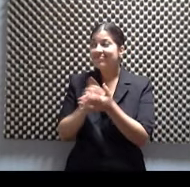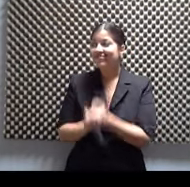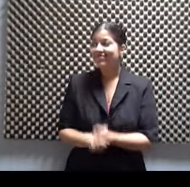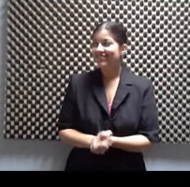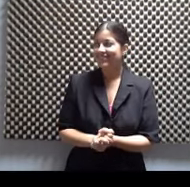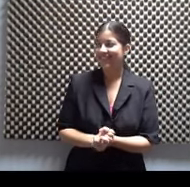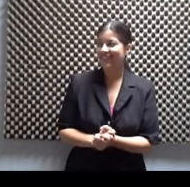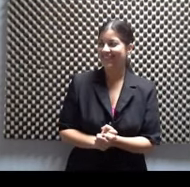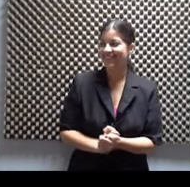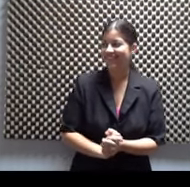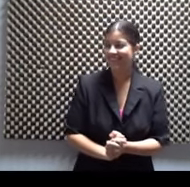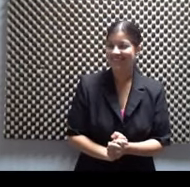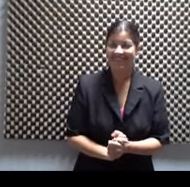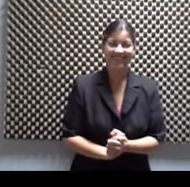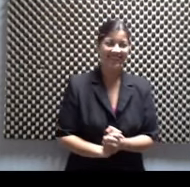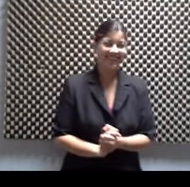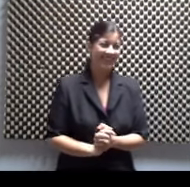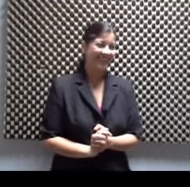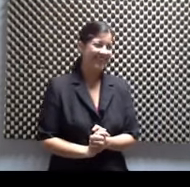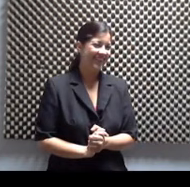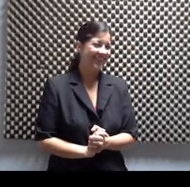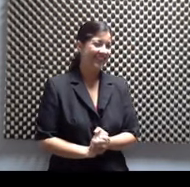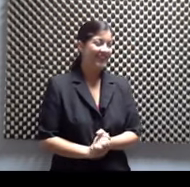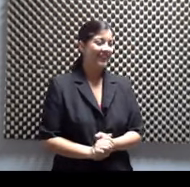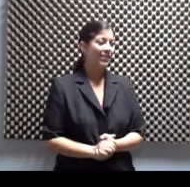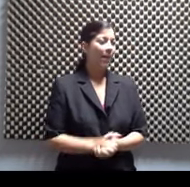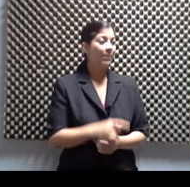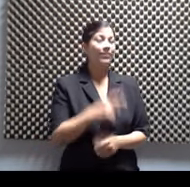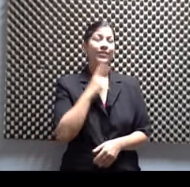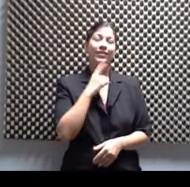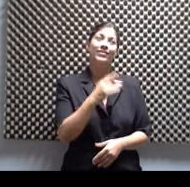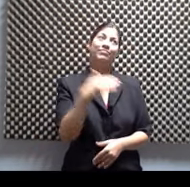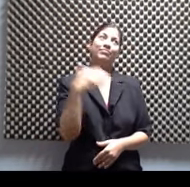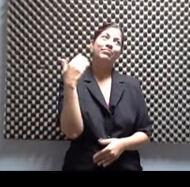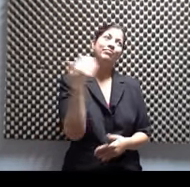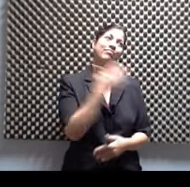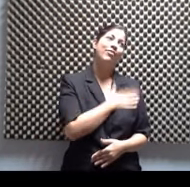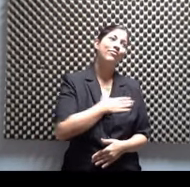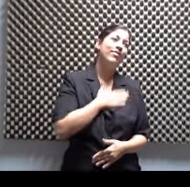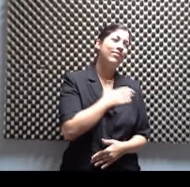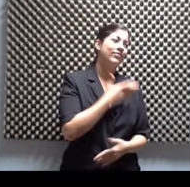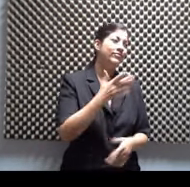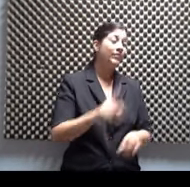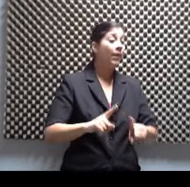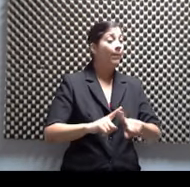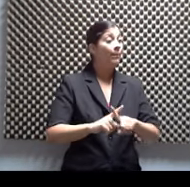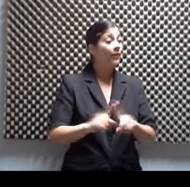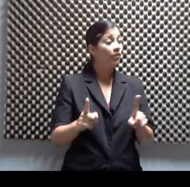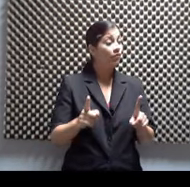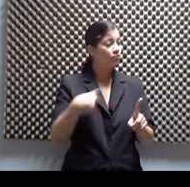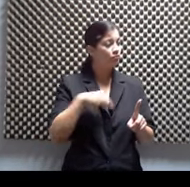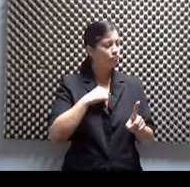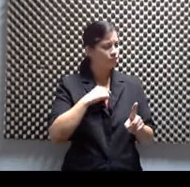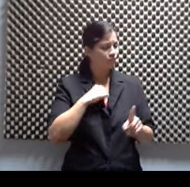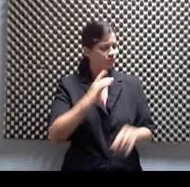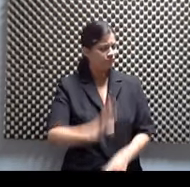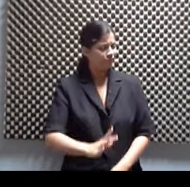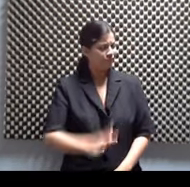poner en la página. Lo voy a poner en la página. Eso es un tuit. Qué poca vergüenza. Pero aquí, mira, nos engalanamos. Mira, todos los martes nosotros nos